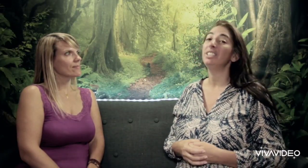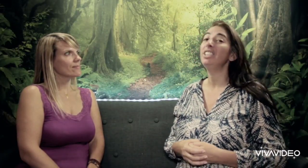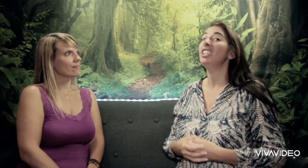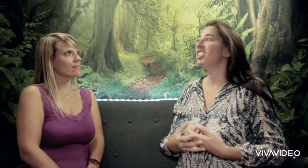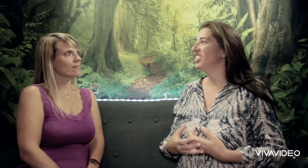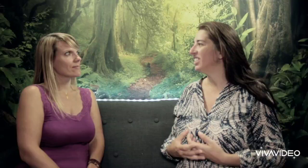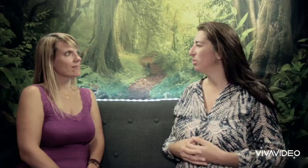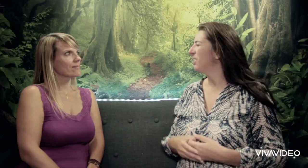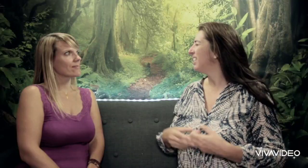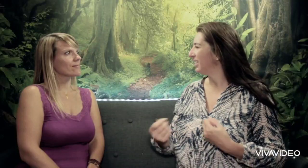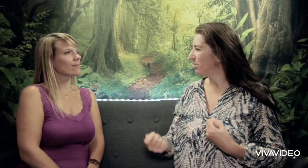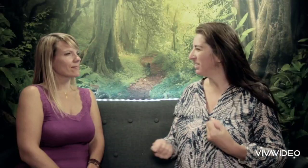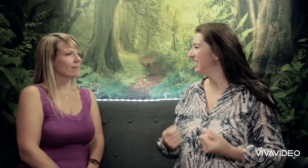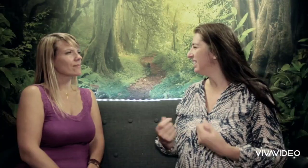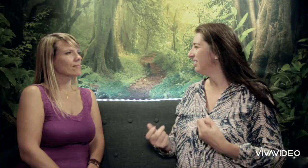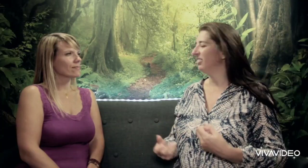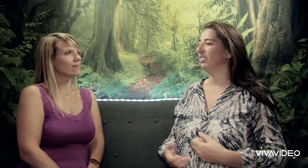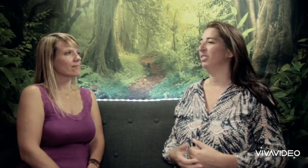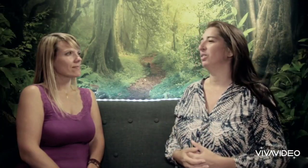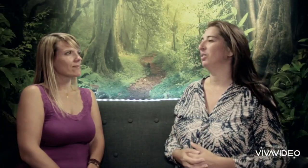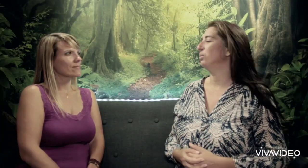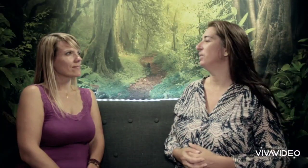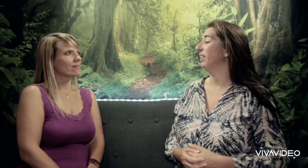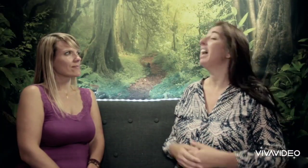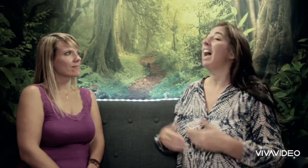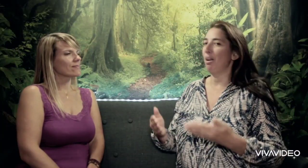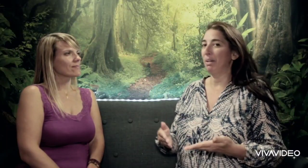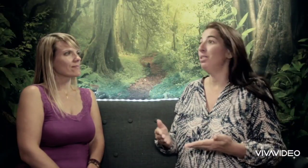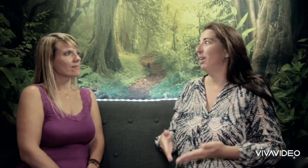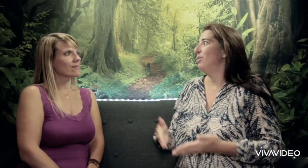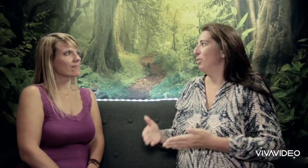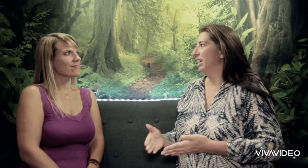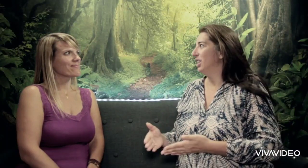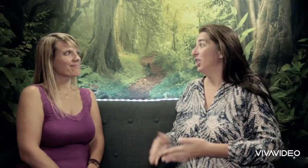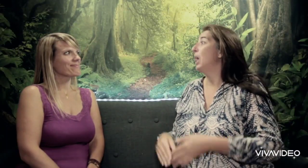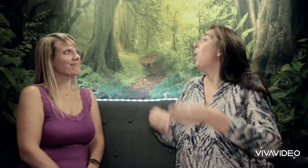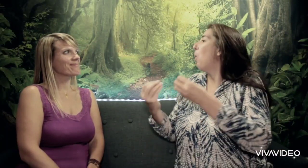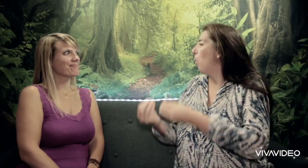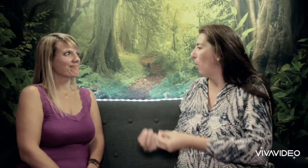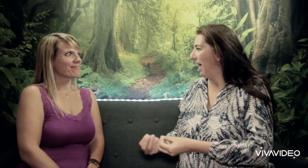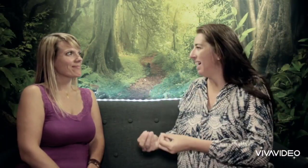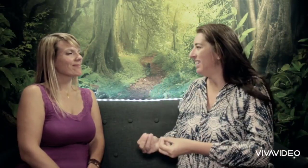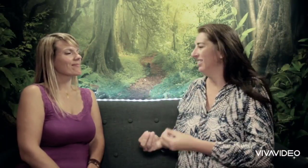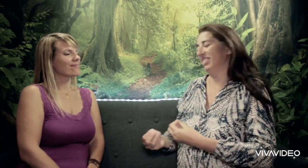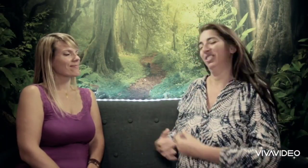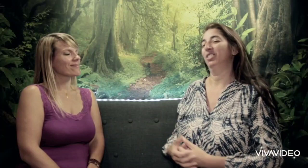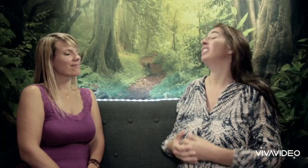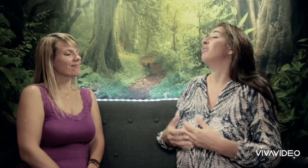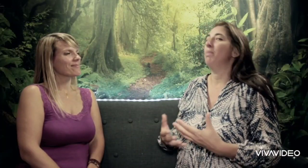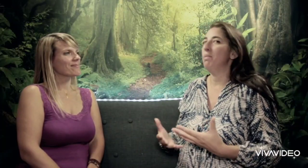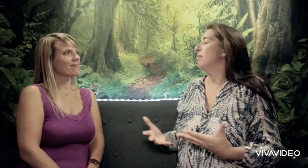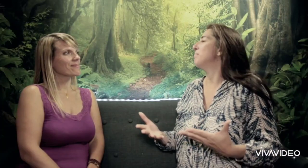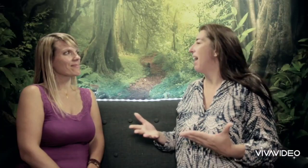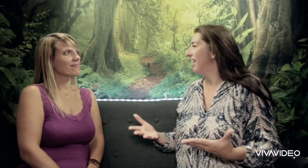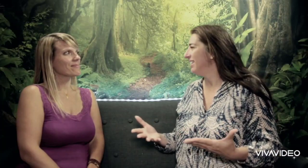aussi gestuelle, intuitive, tout ça. Après il y aura le langage oral, bébé va parler,